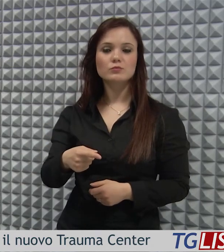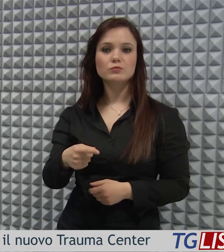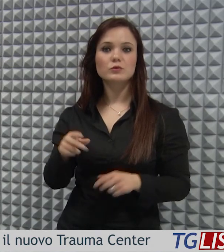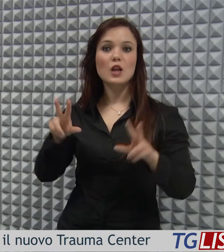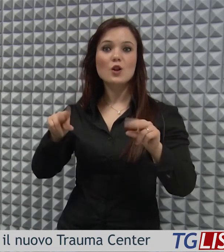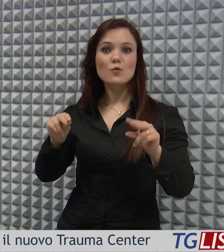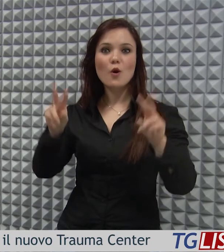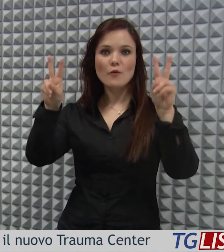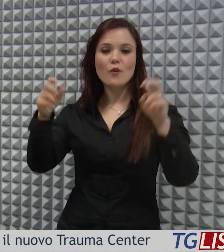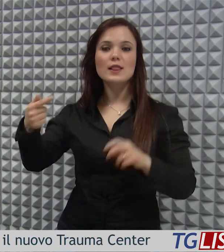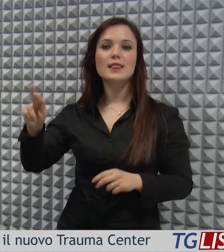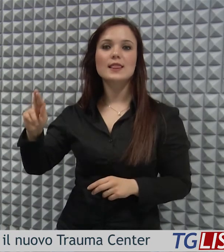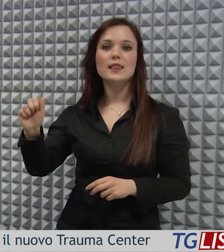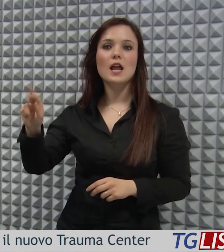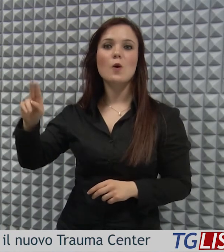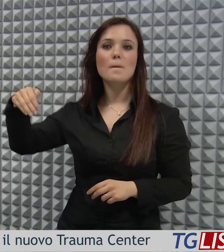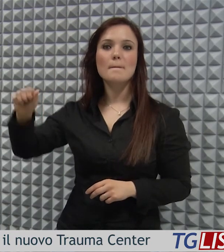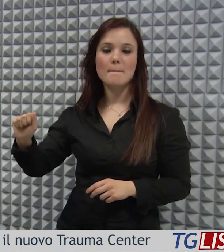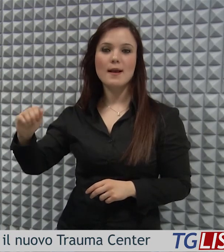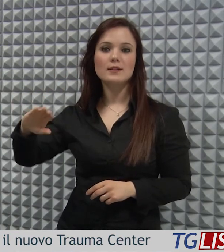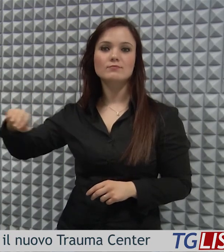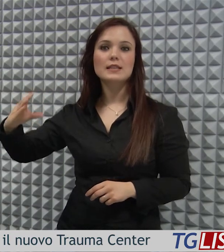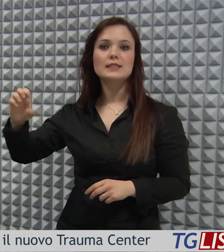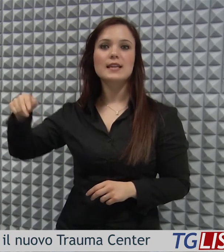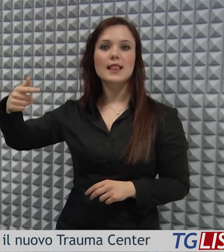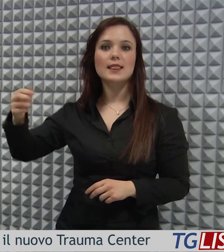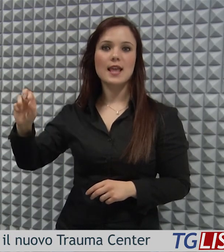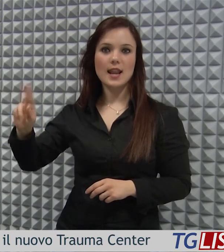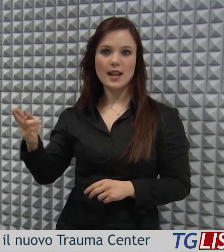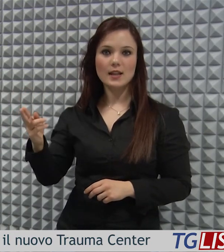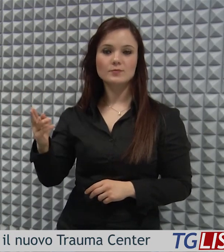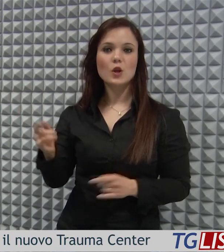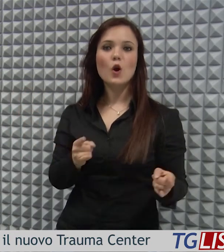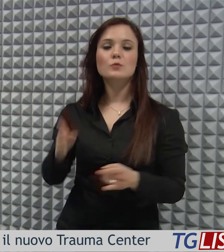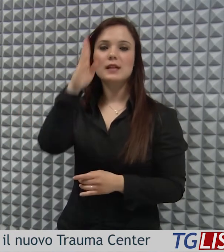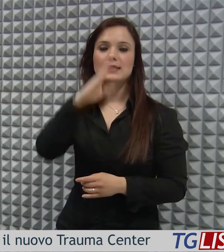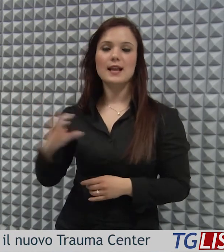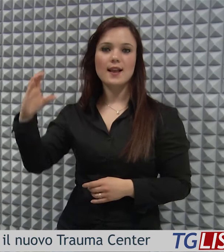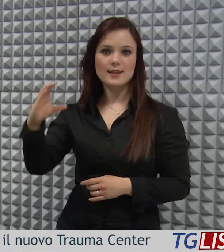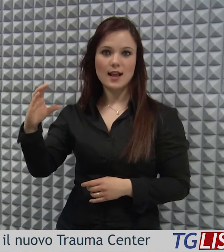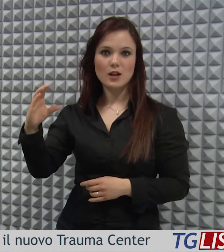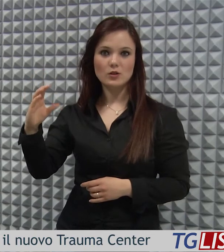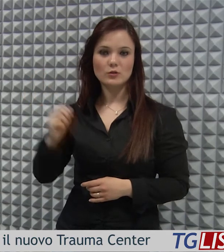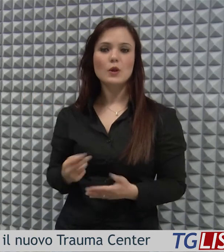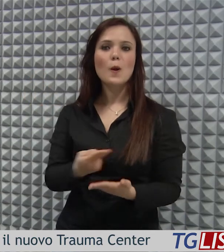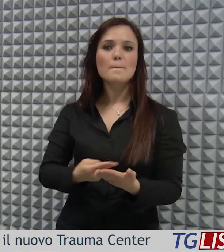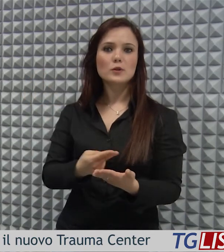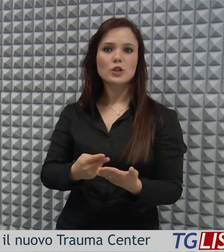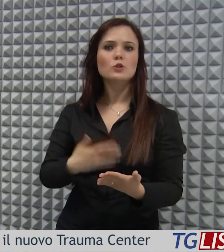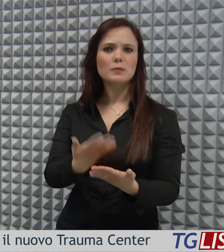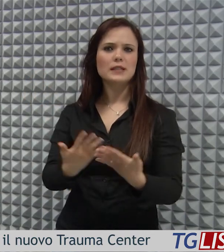Trauma Center dell'ospedale San Carlo, il cui progetto è stato presentato a Potenza.